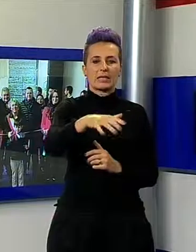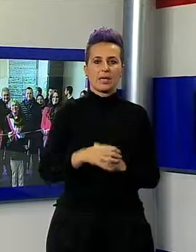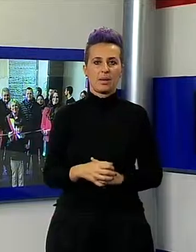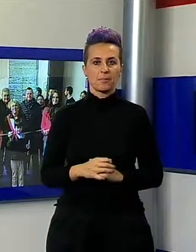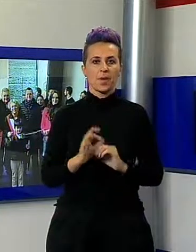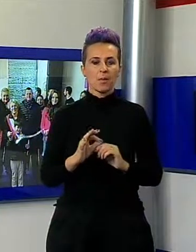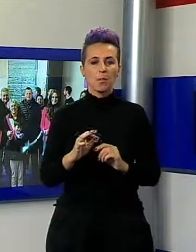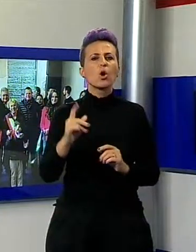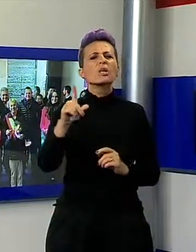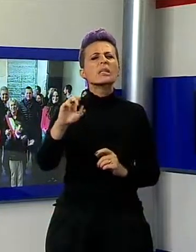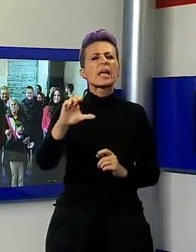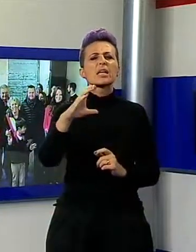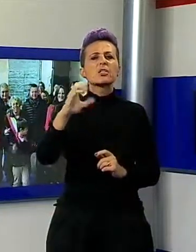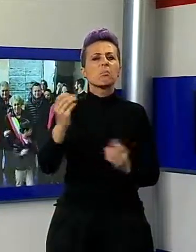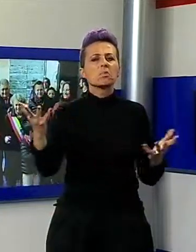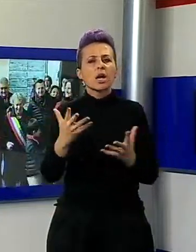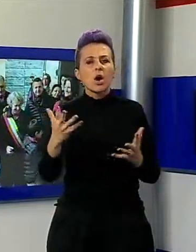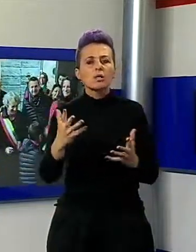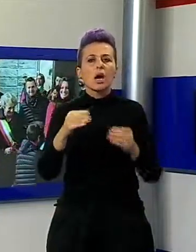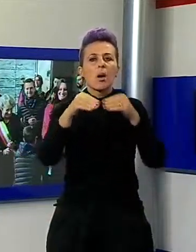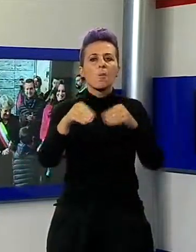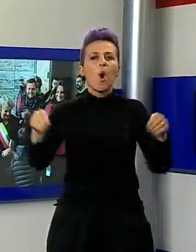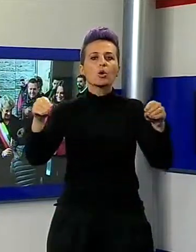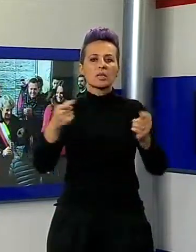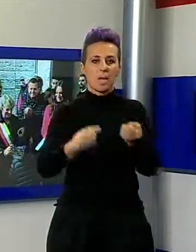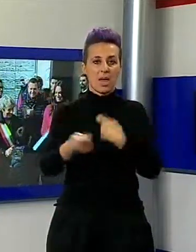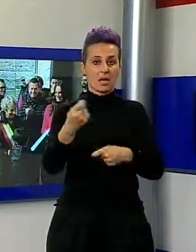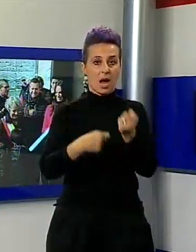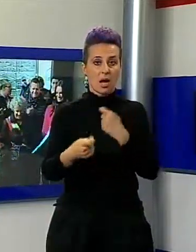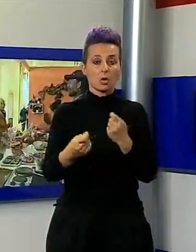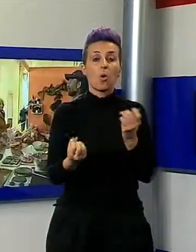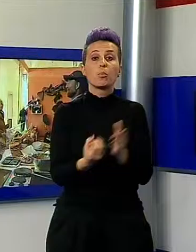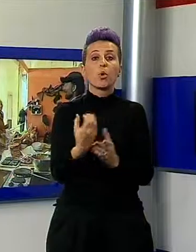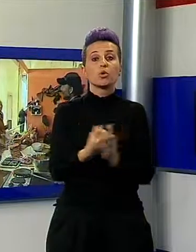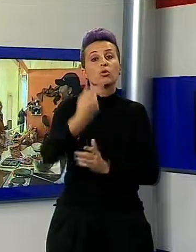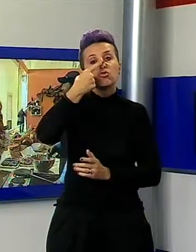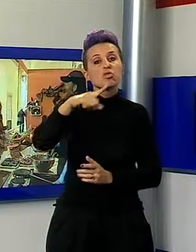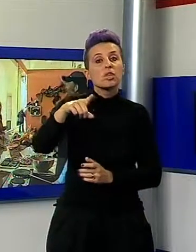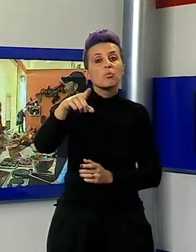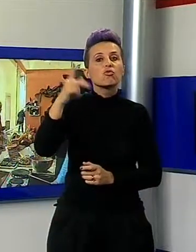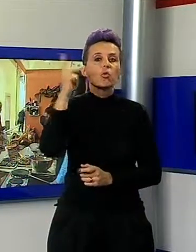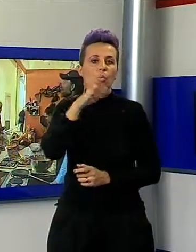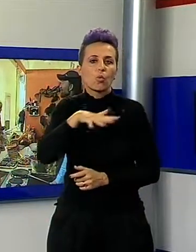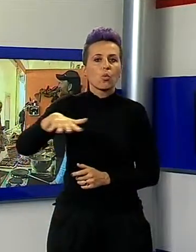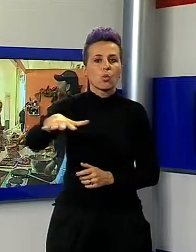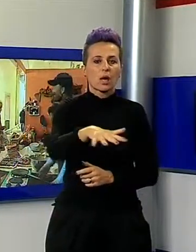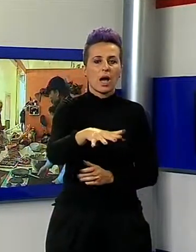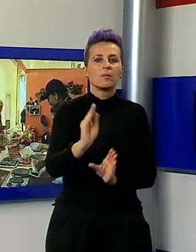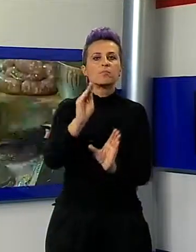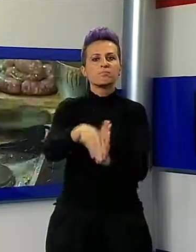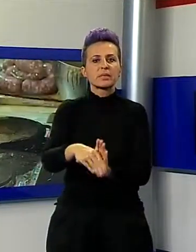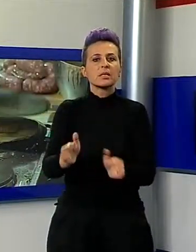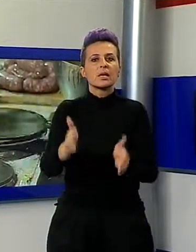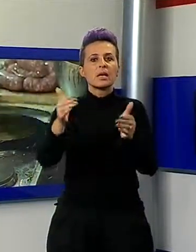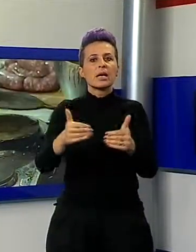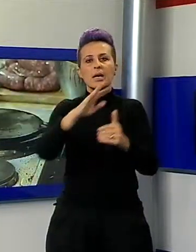mostra mercato dei prodotti tipici della provincia di Lucca, allestita come di consueto al Real Collegio, nel cuore del centro